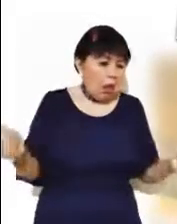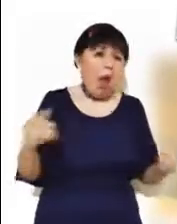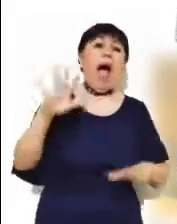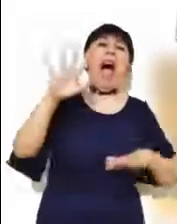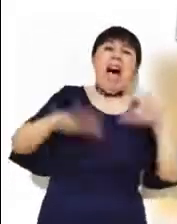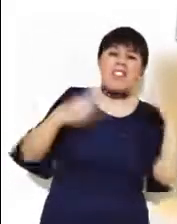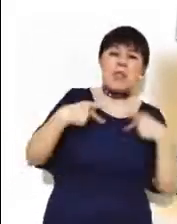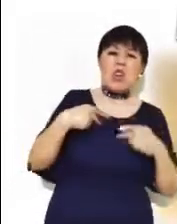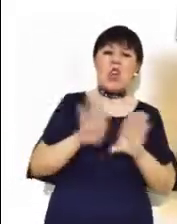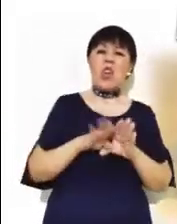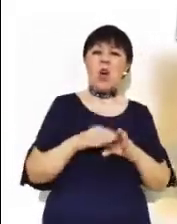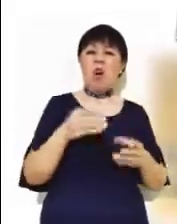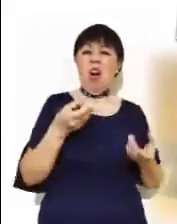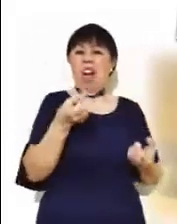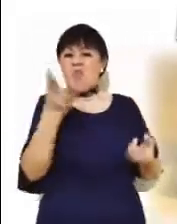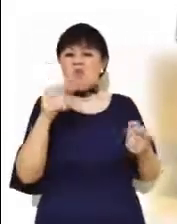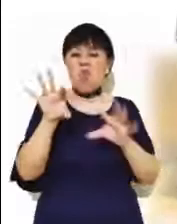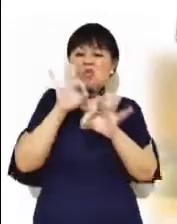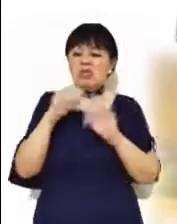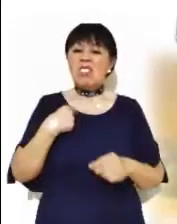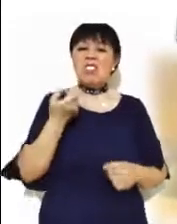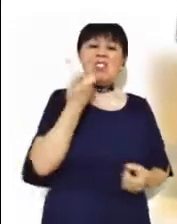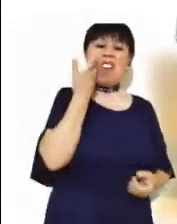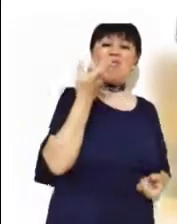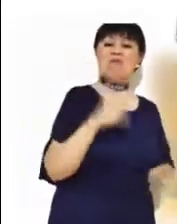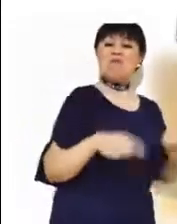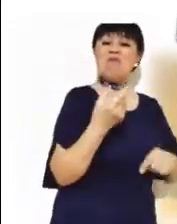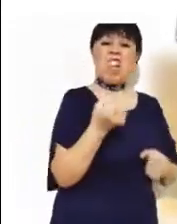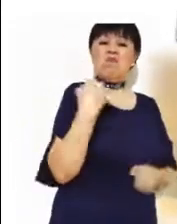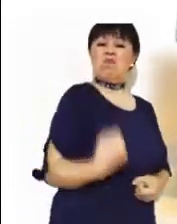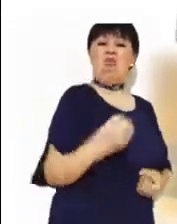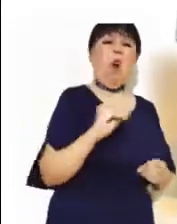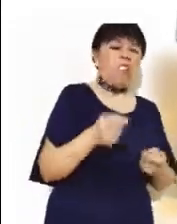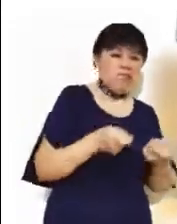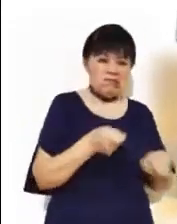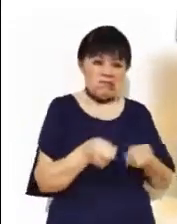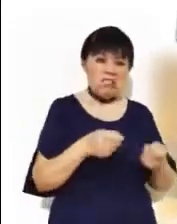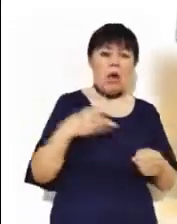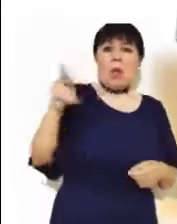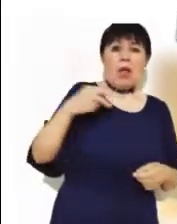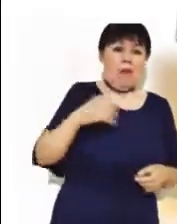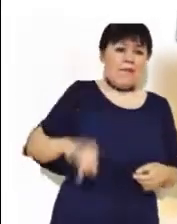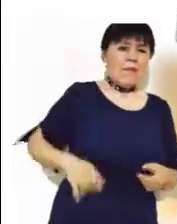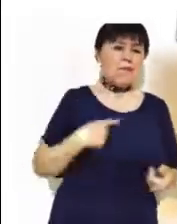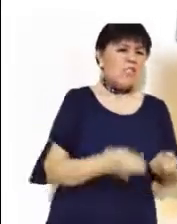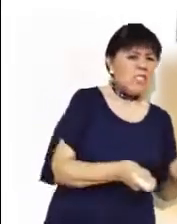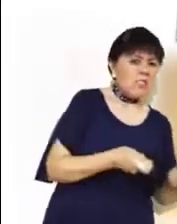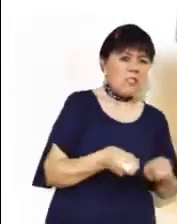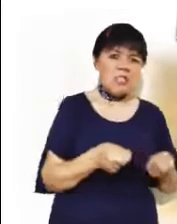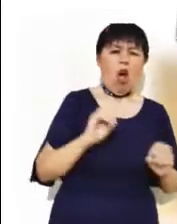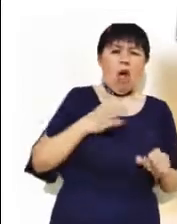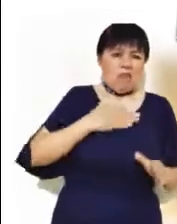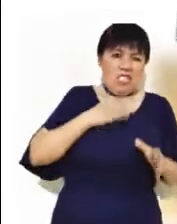con la imposición arbitraria de unos cuantos o con la manipulación por intereses y